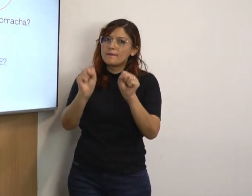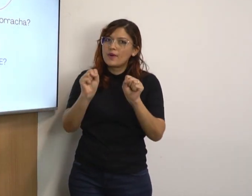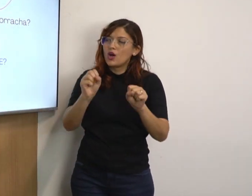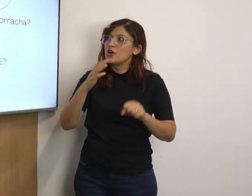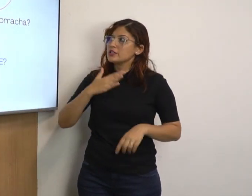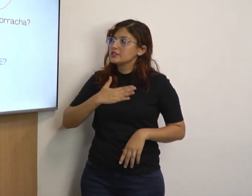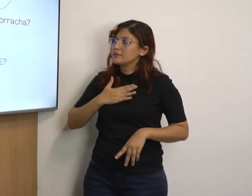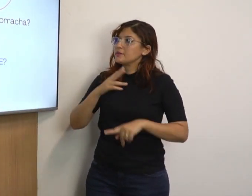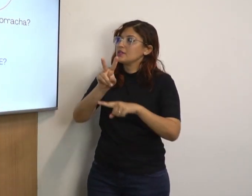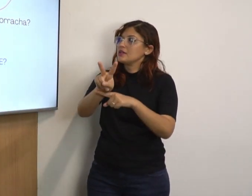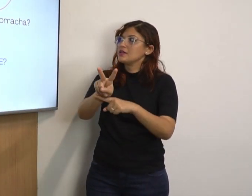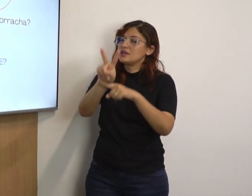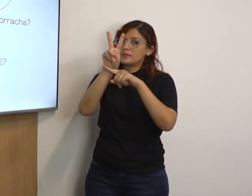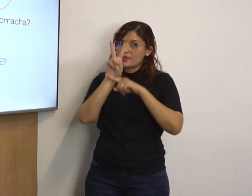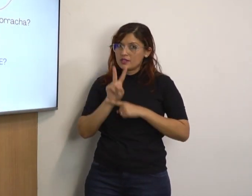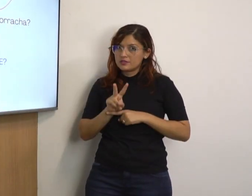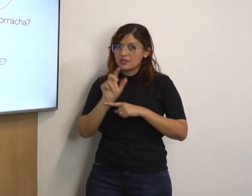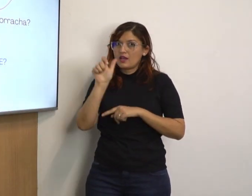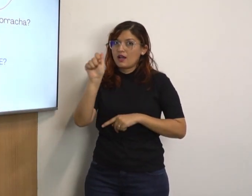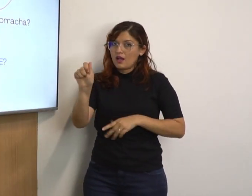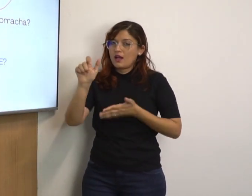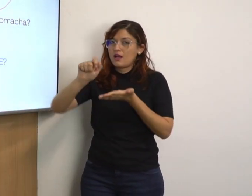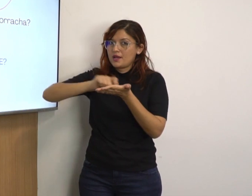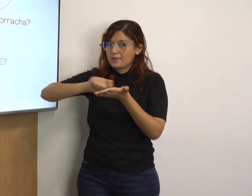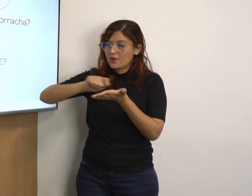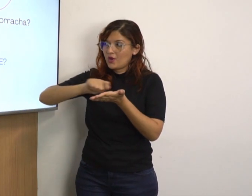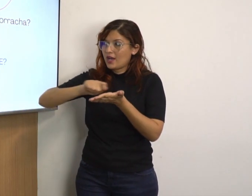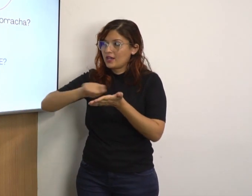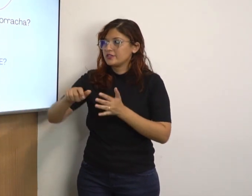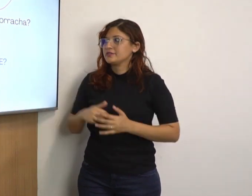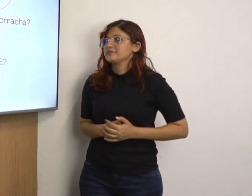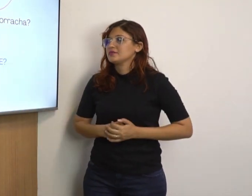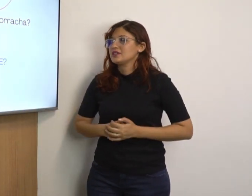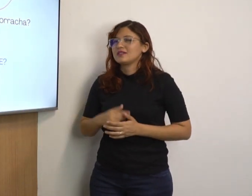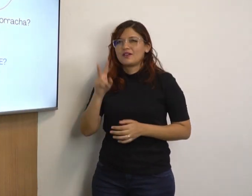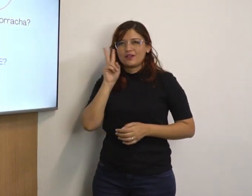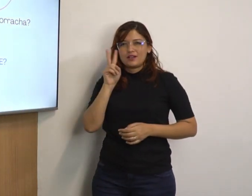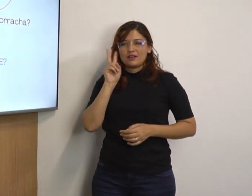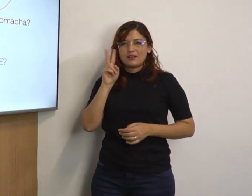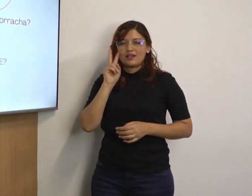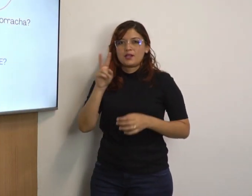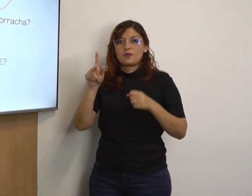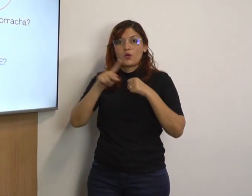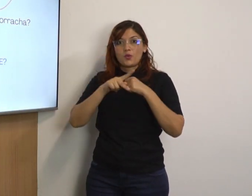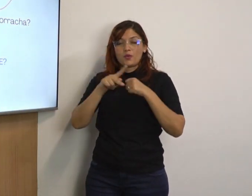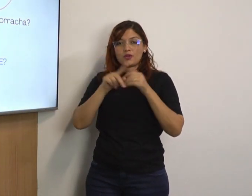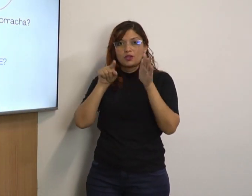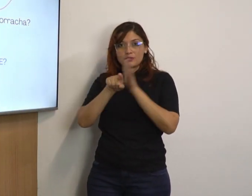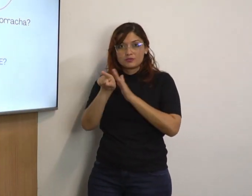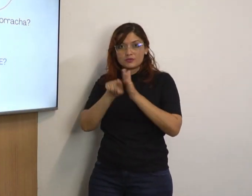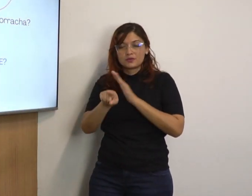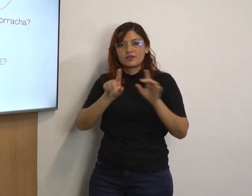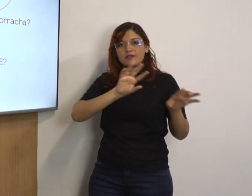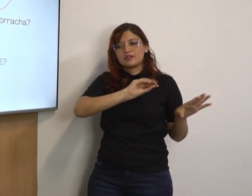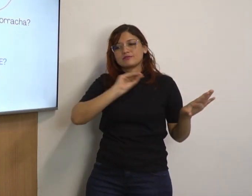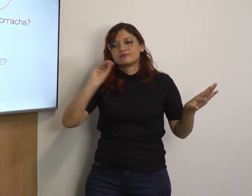Então, pode me emprestar a borracha? Então, lembra